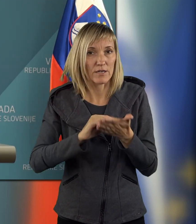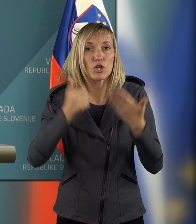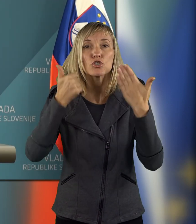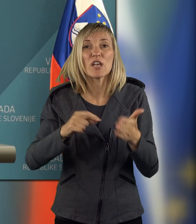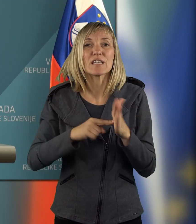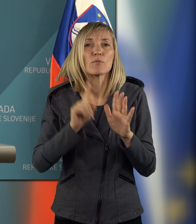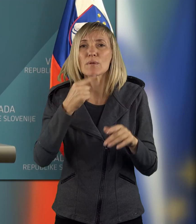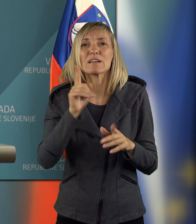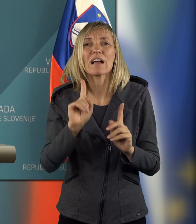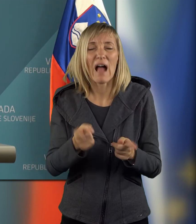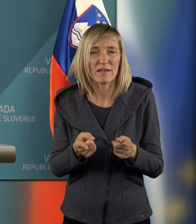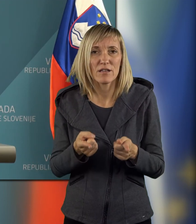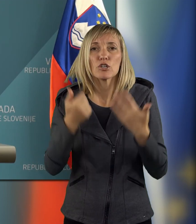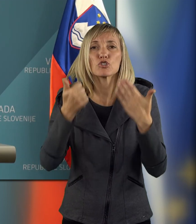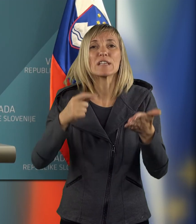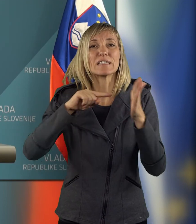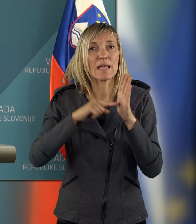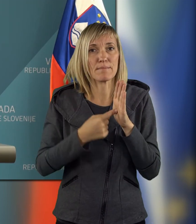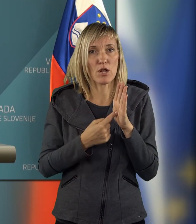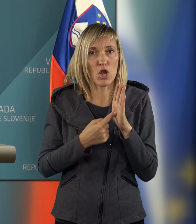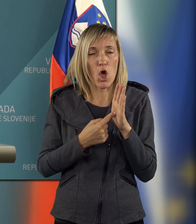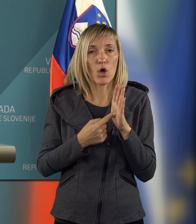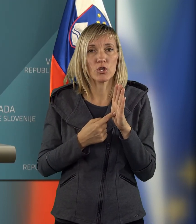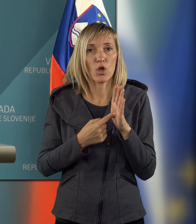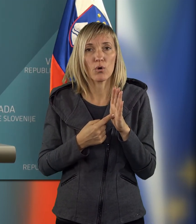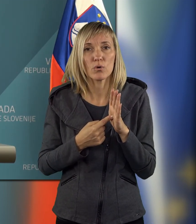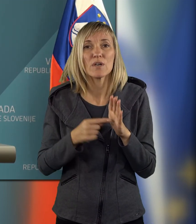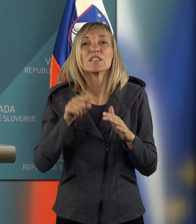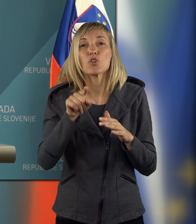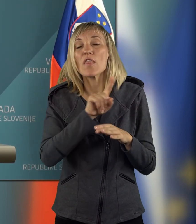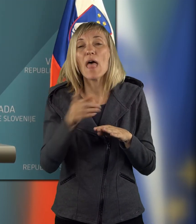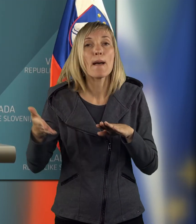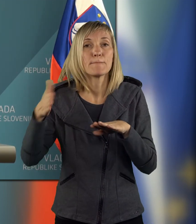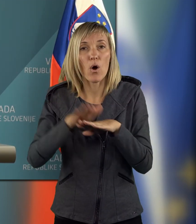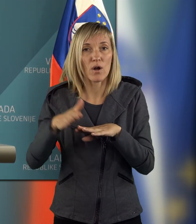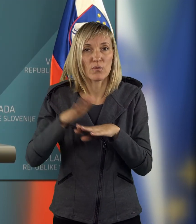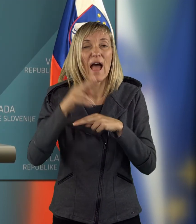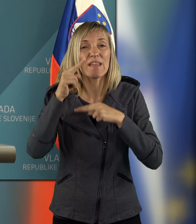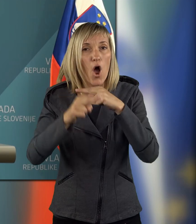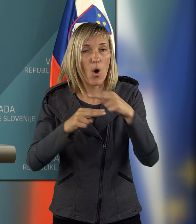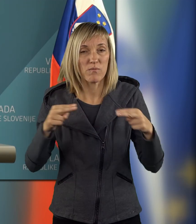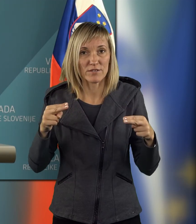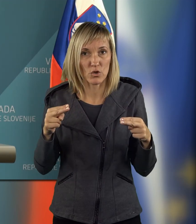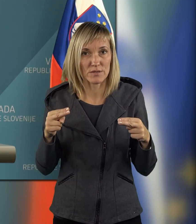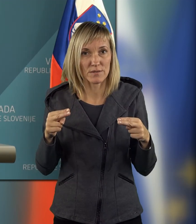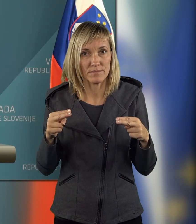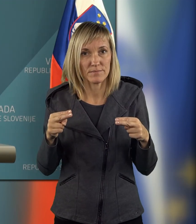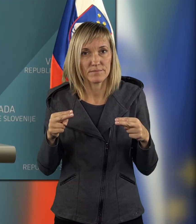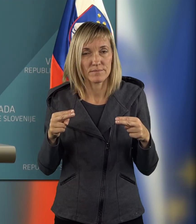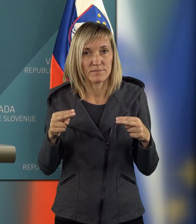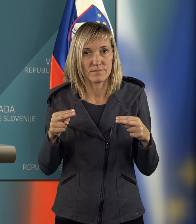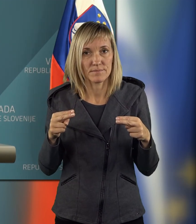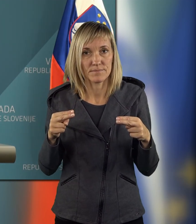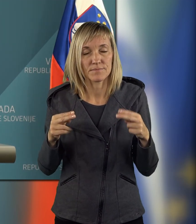številko, ker je 60 milijonov znesajo neporavnane obveznosti